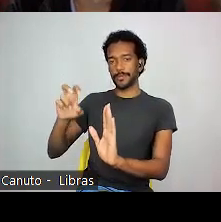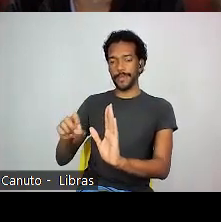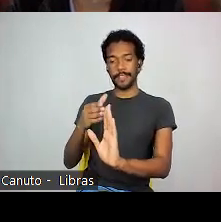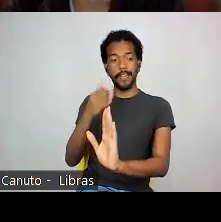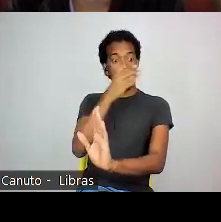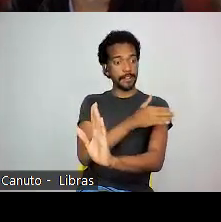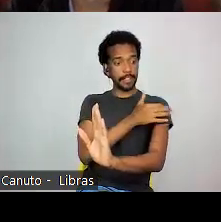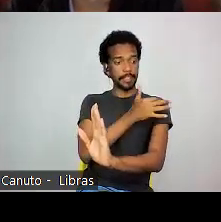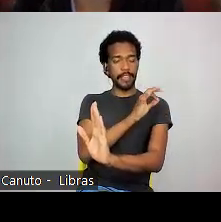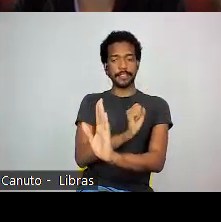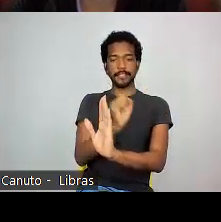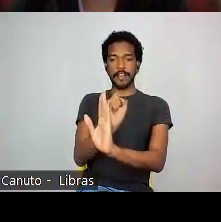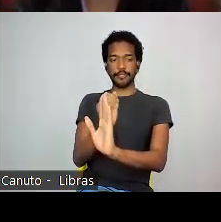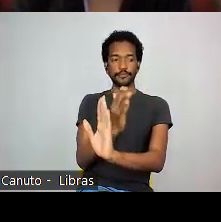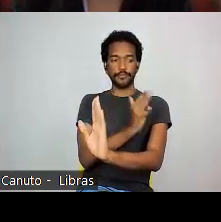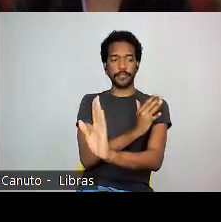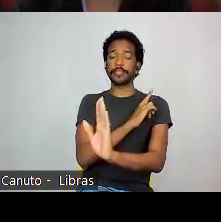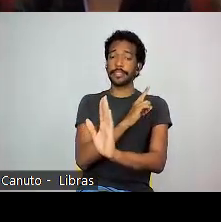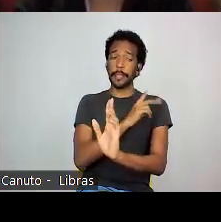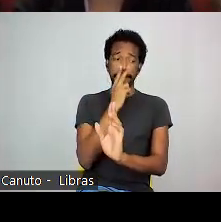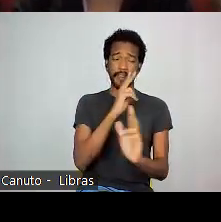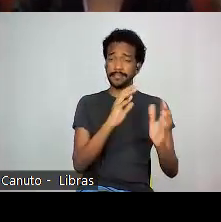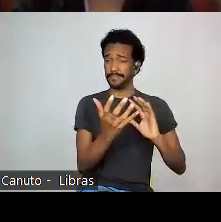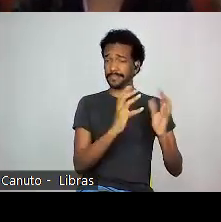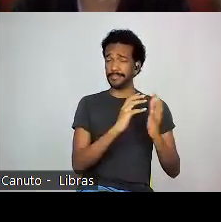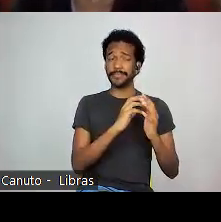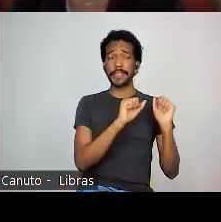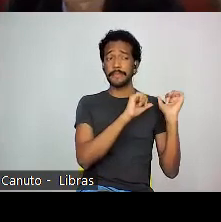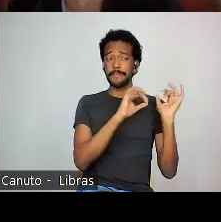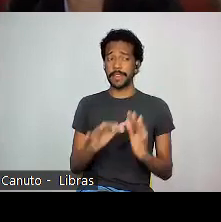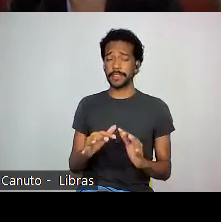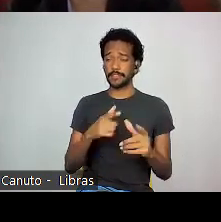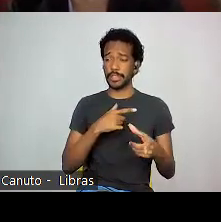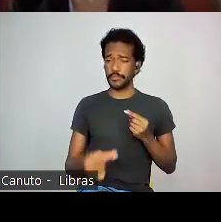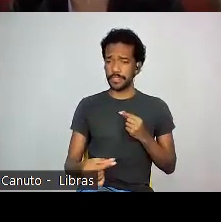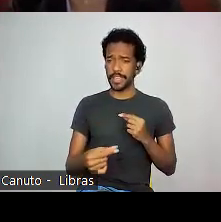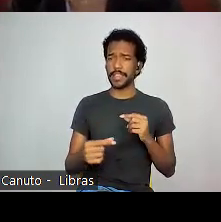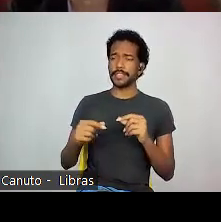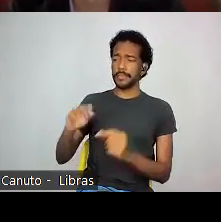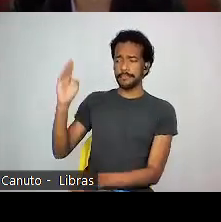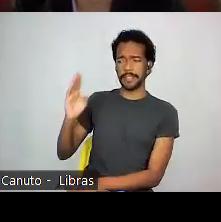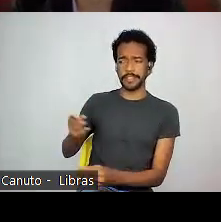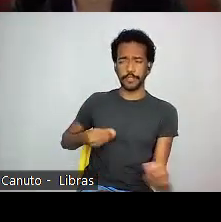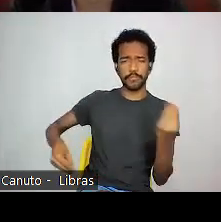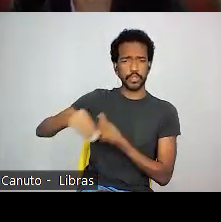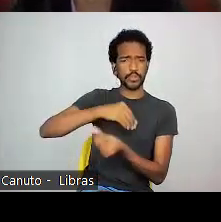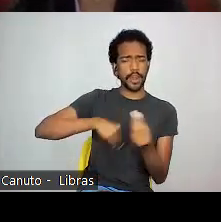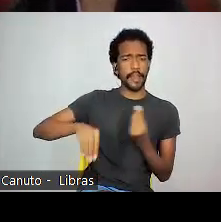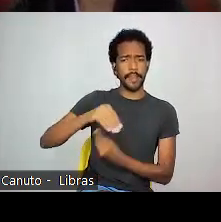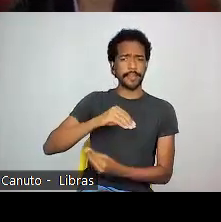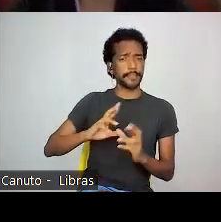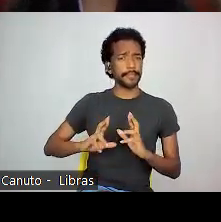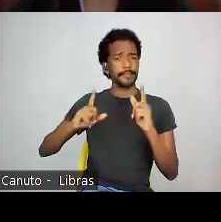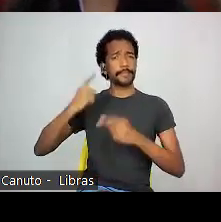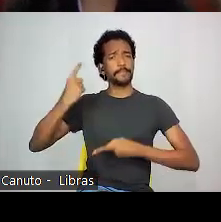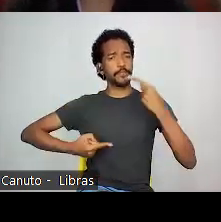existia essa relação conturbada da imigração japonesa com a sociedade brasileira, de políticos querendo